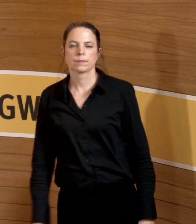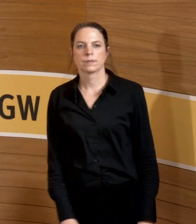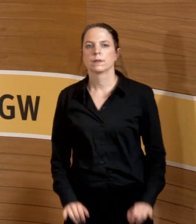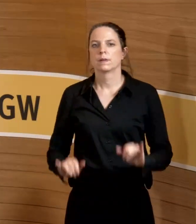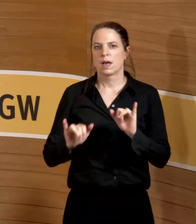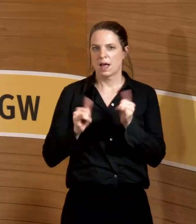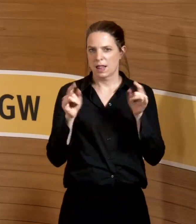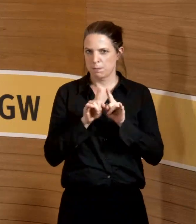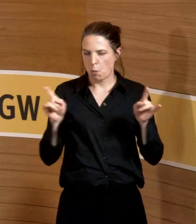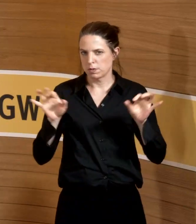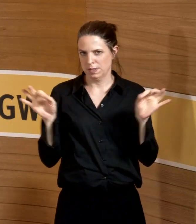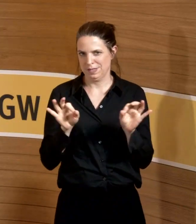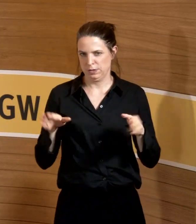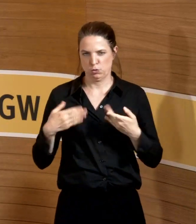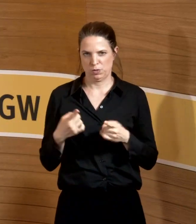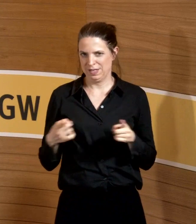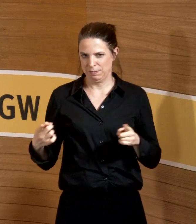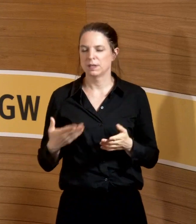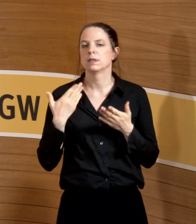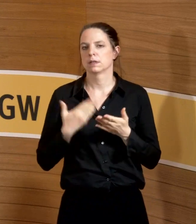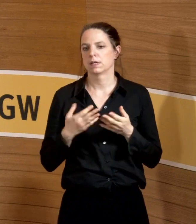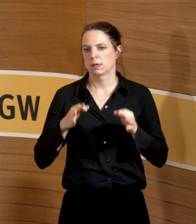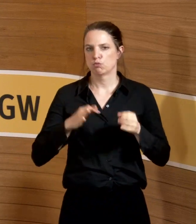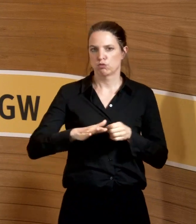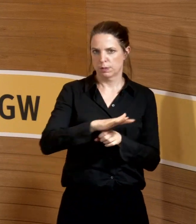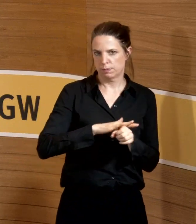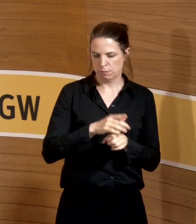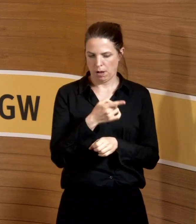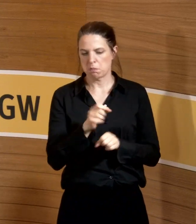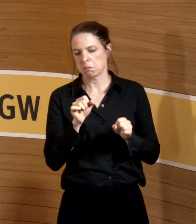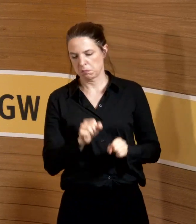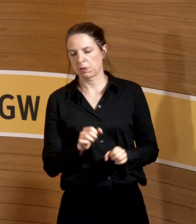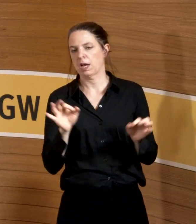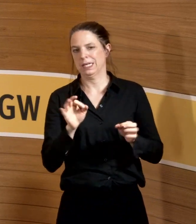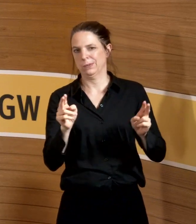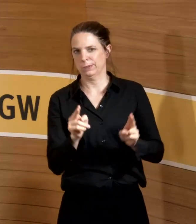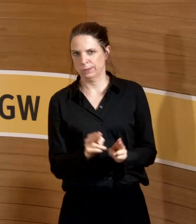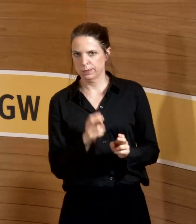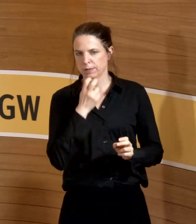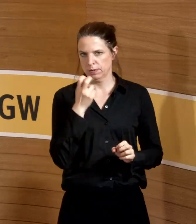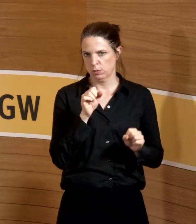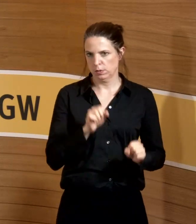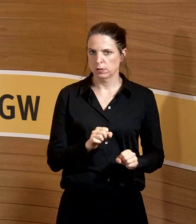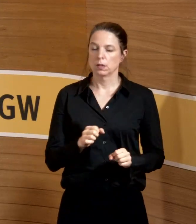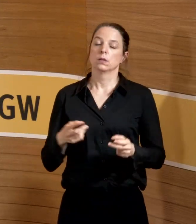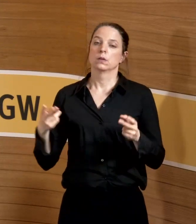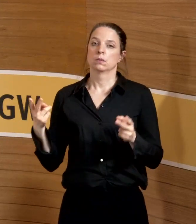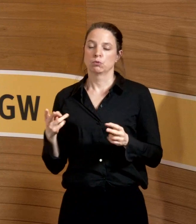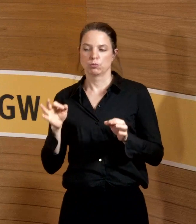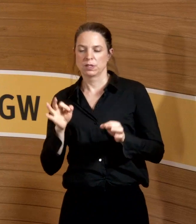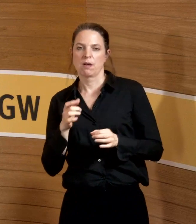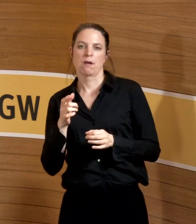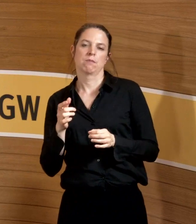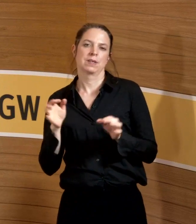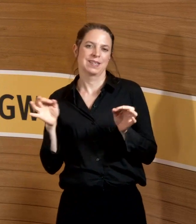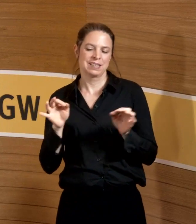wo es verantwortbar ist. Rein semantisch. Wenn ich unverantwortbare Gefährdung habe, muss ich auch eine verantwortbare haben.